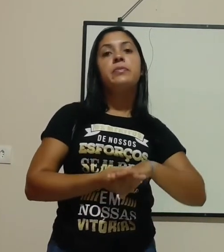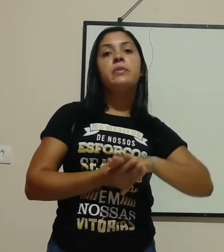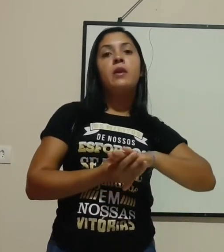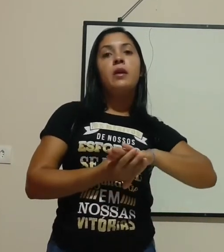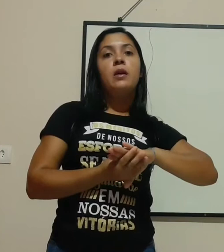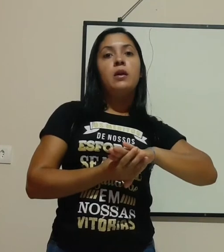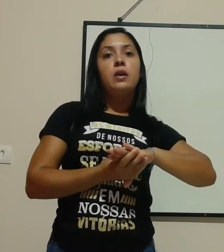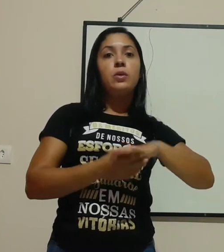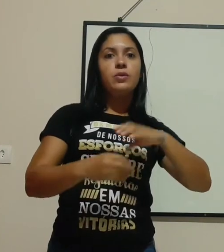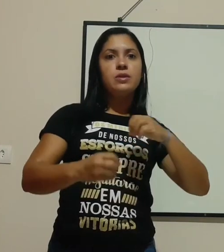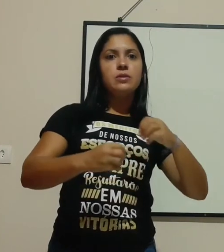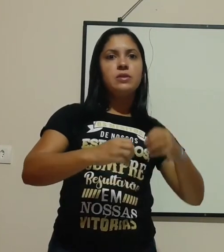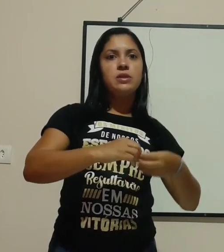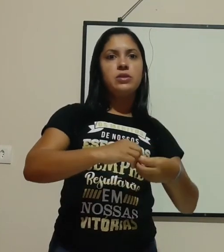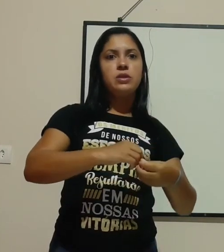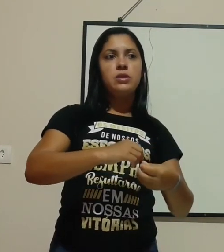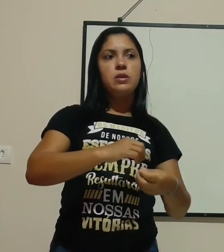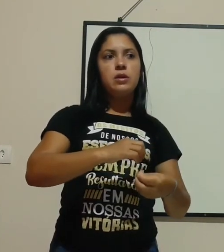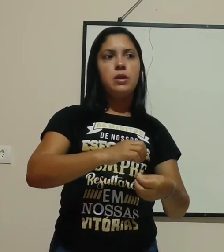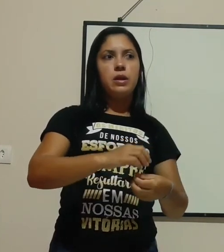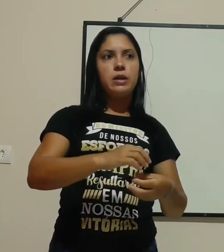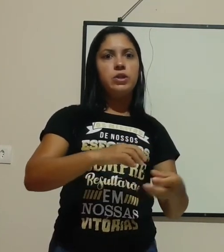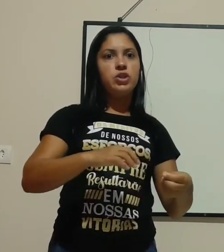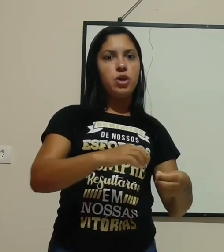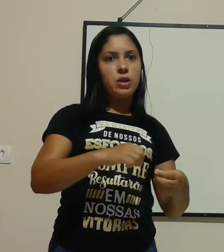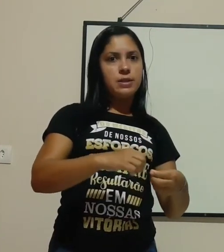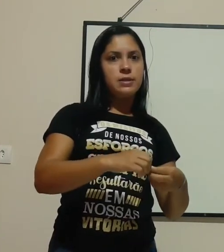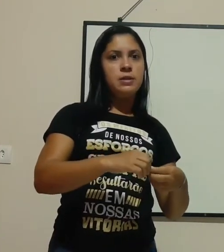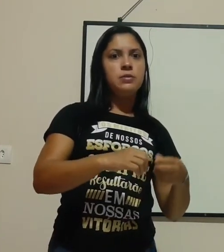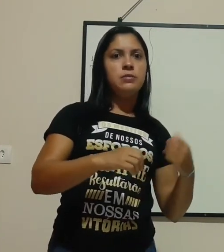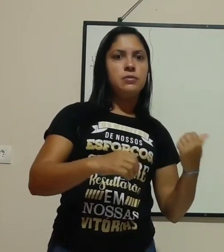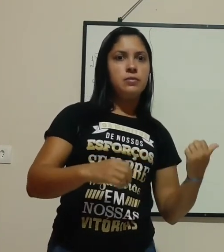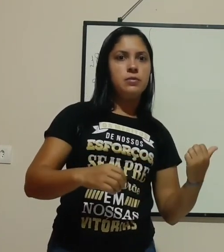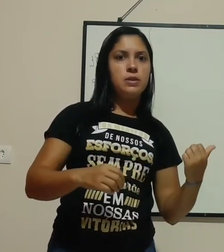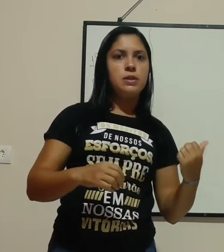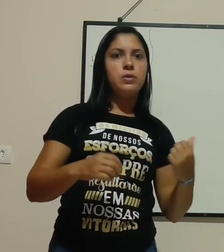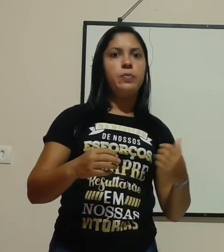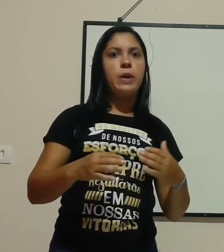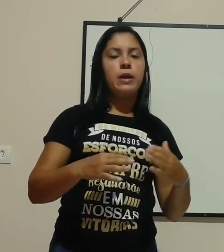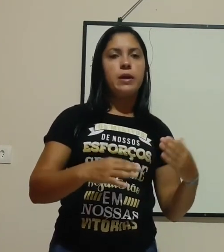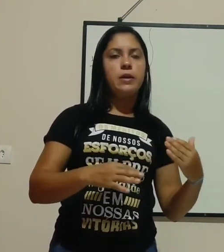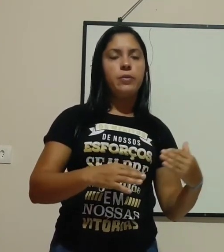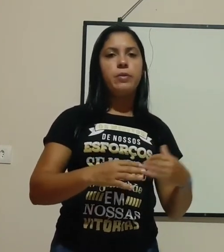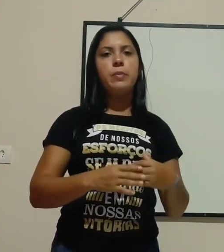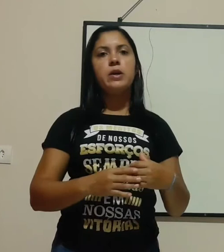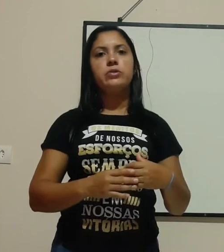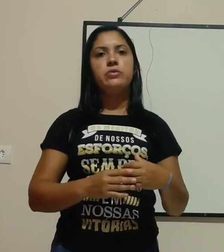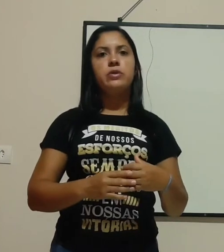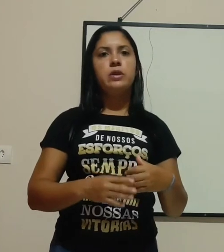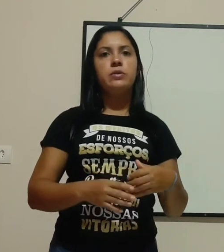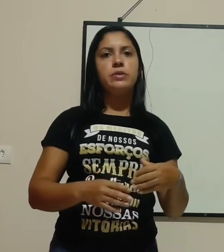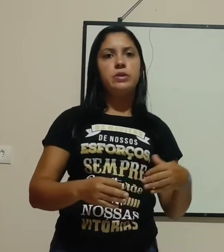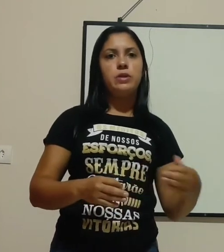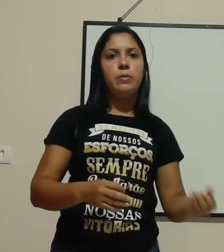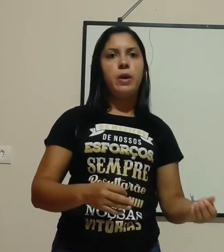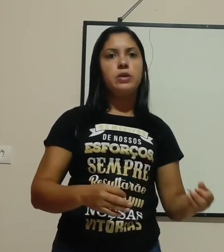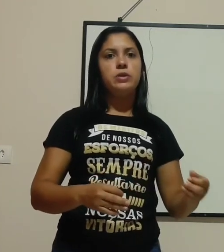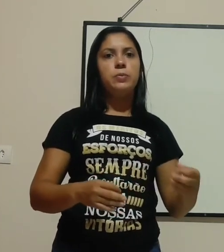eu consigo sentir aquele choquezinho. Se eu pegar em alguma parte do fogão, seja na parte de